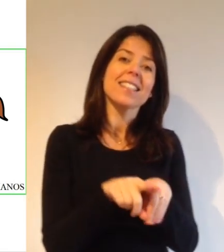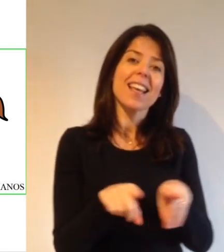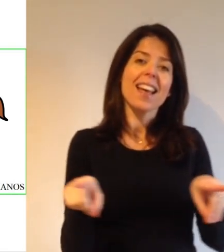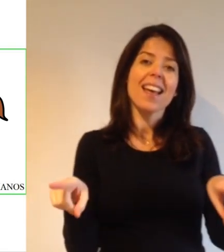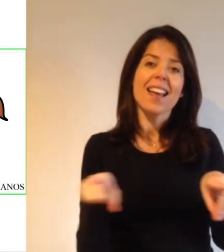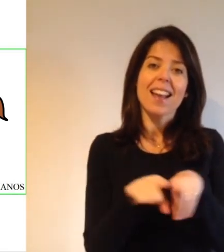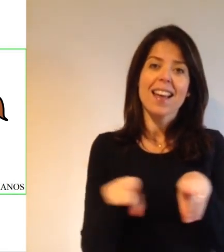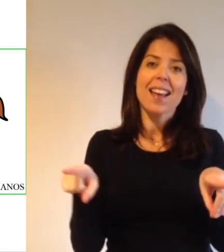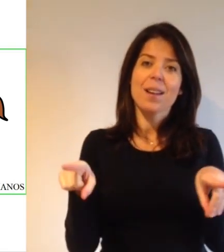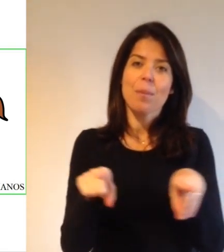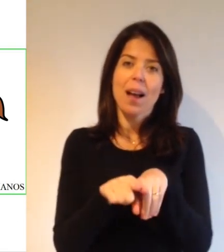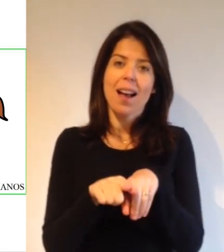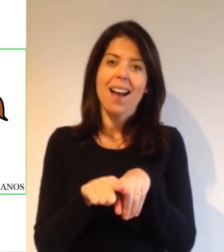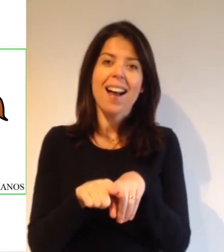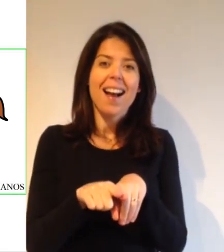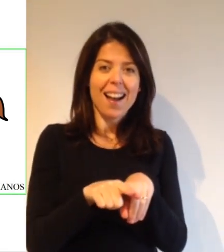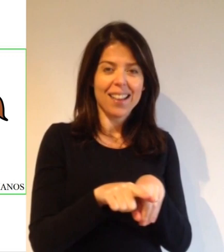ser hermanos